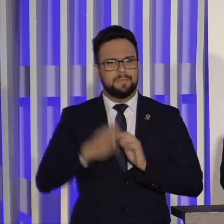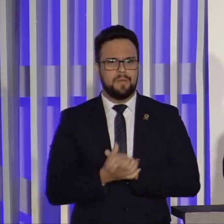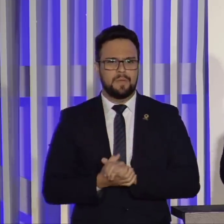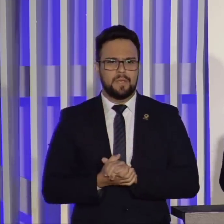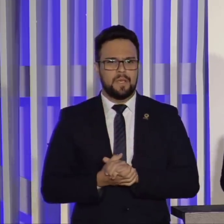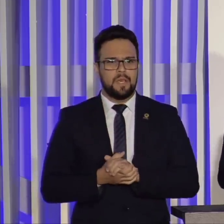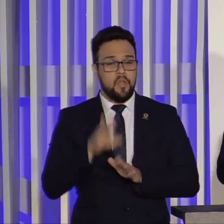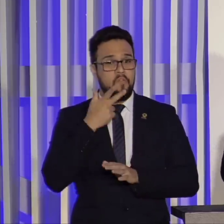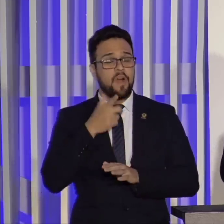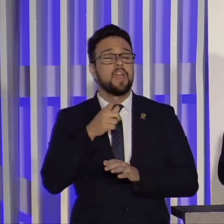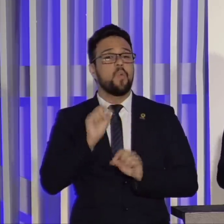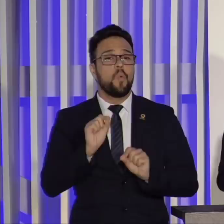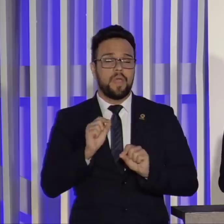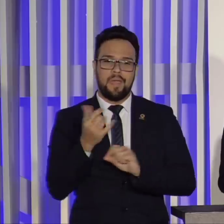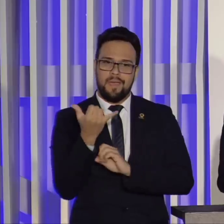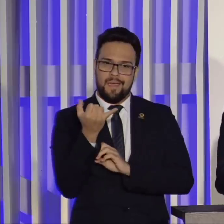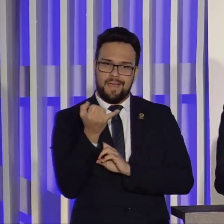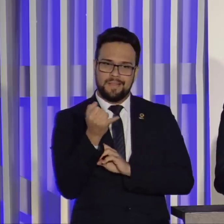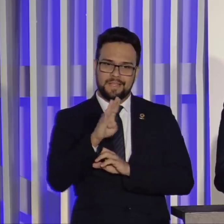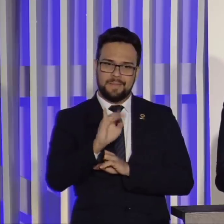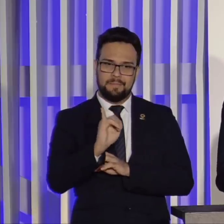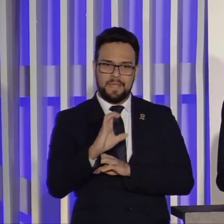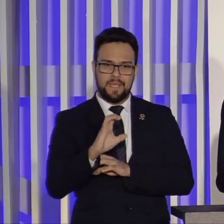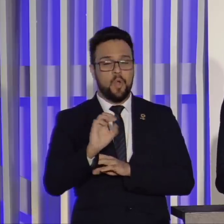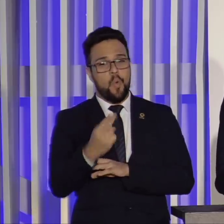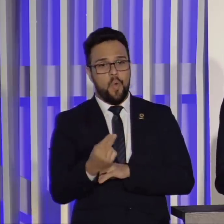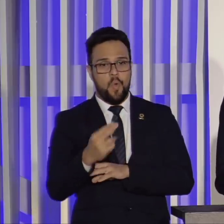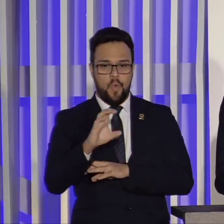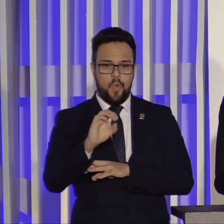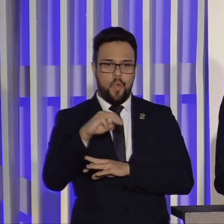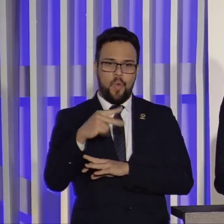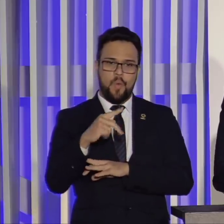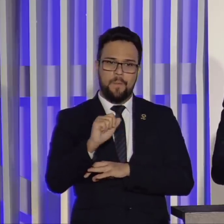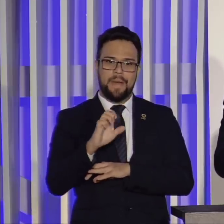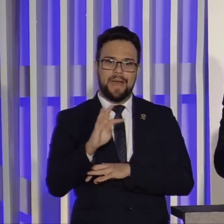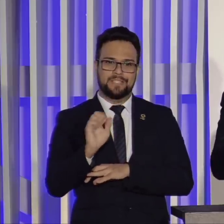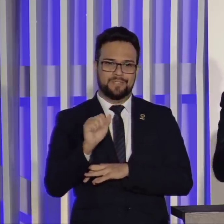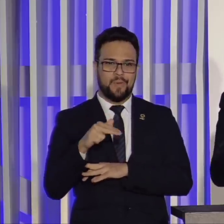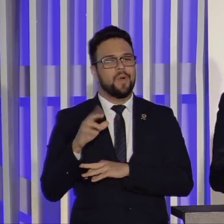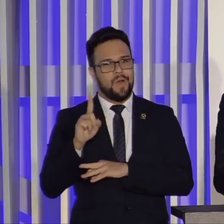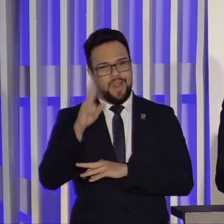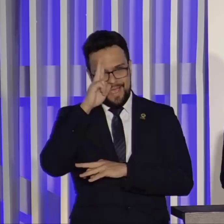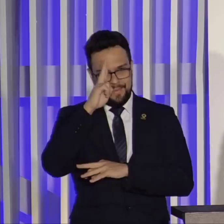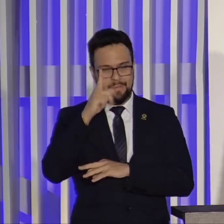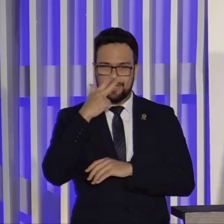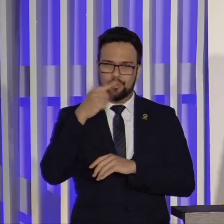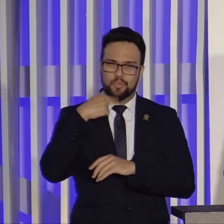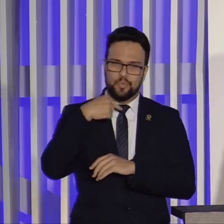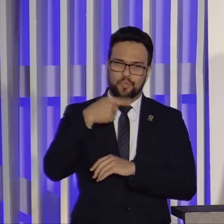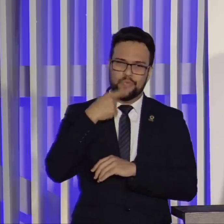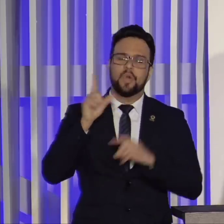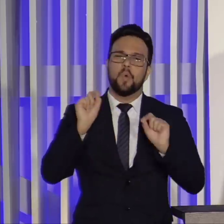caneta BIC, ou compactor, depois do Macron aí que botar em dúvida a soberania